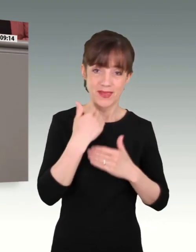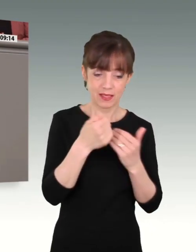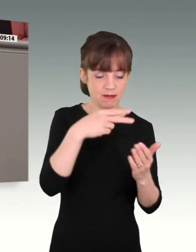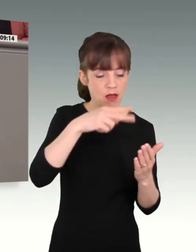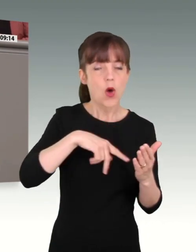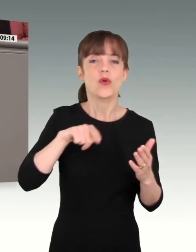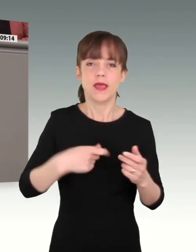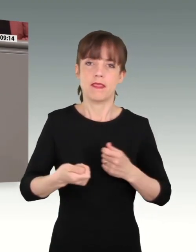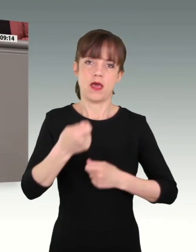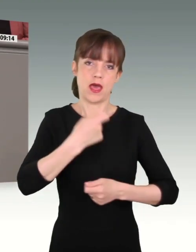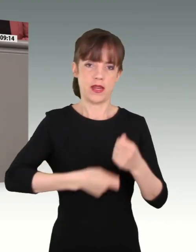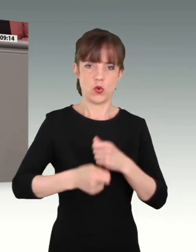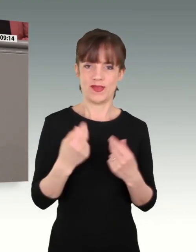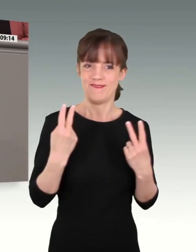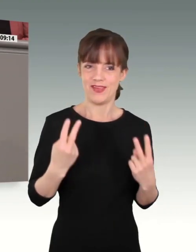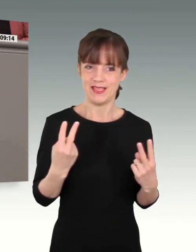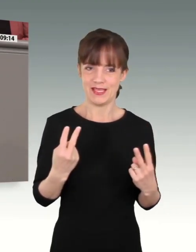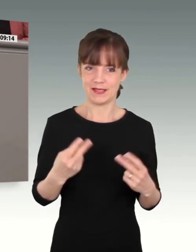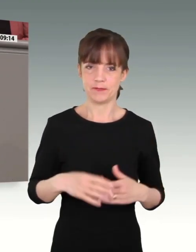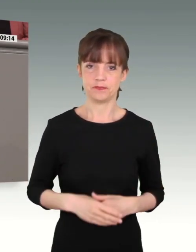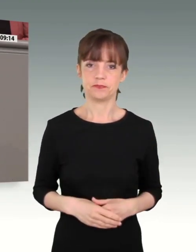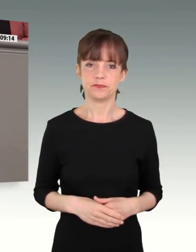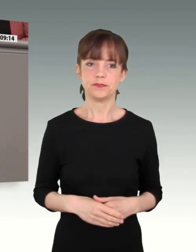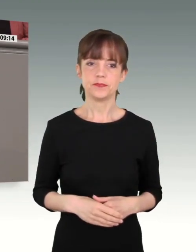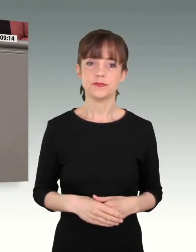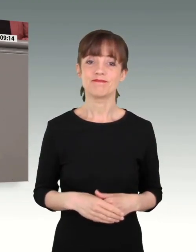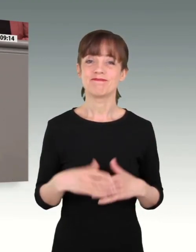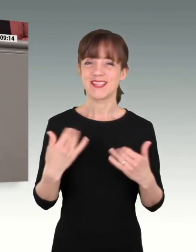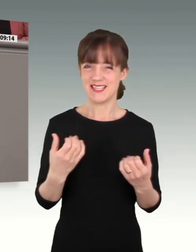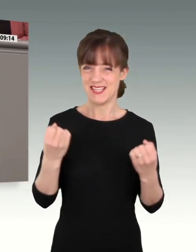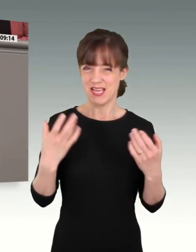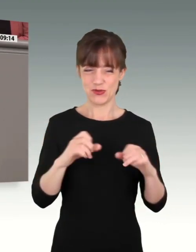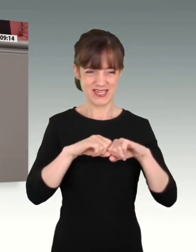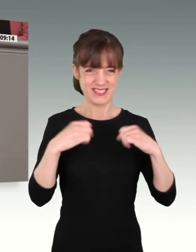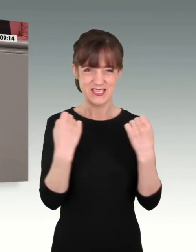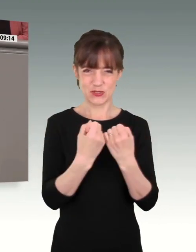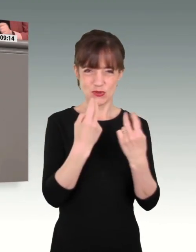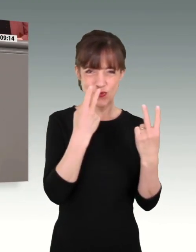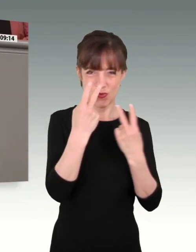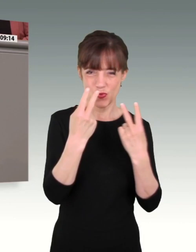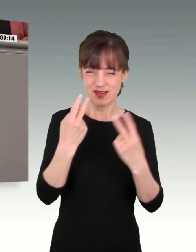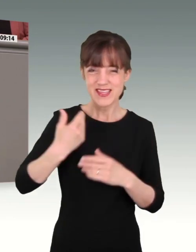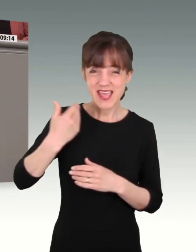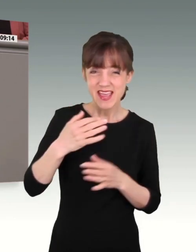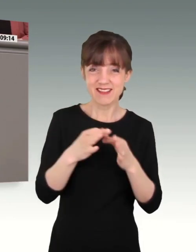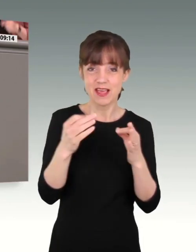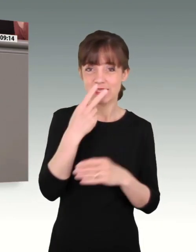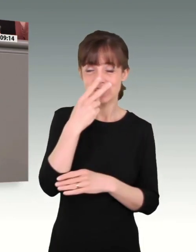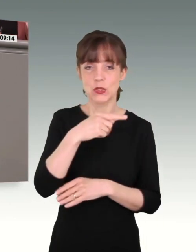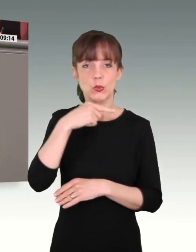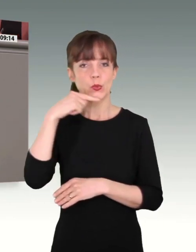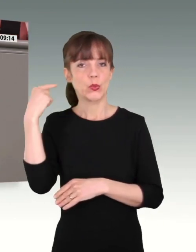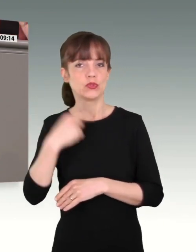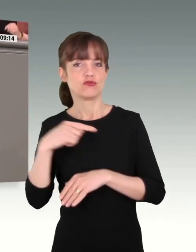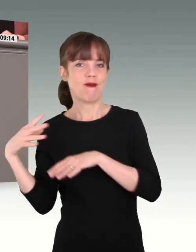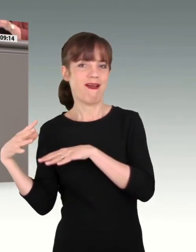In der aktuellen Situation, wir sehen jeden Tag, wie die Grausamkeiten des russischen Angriffskrieges